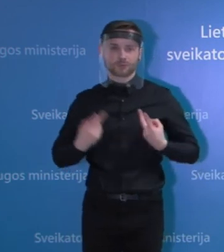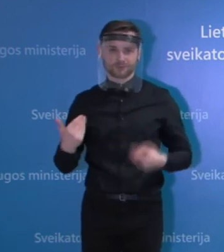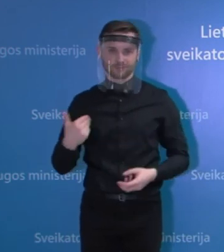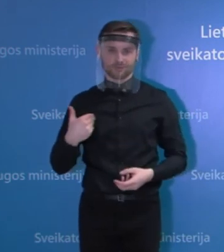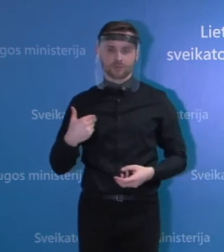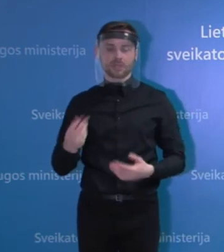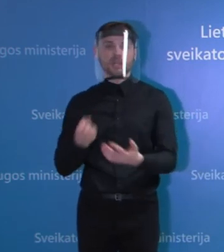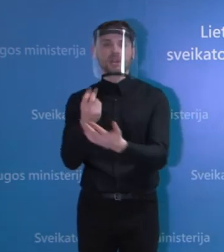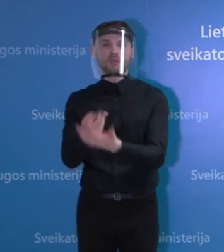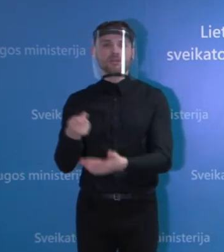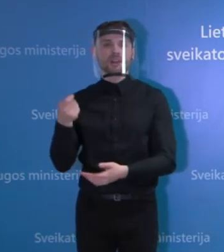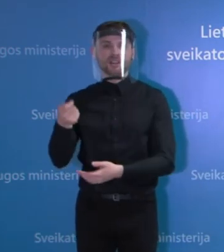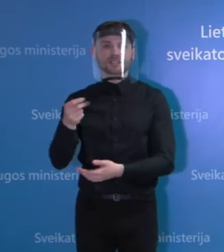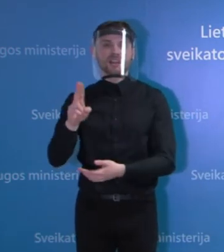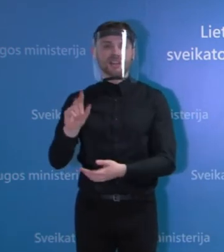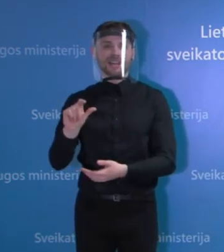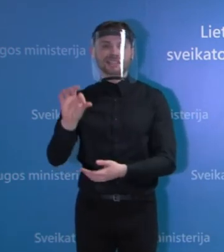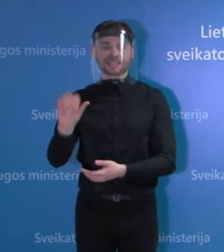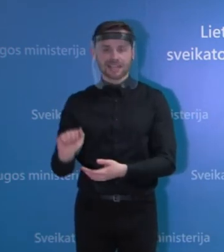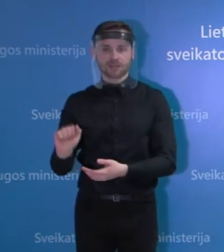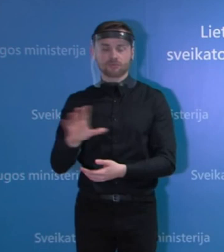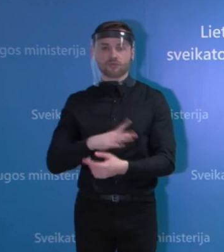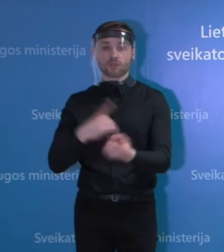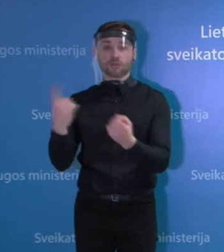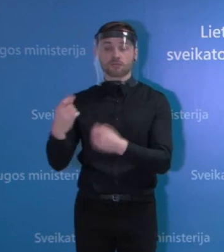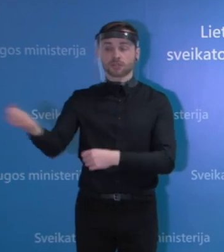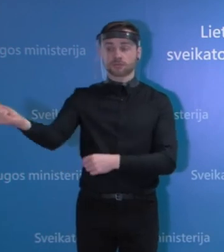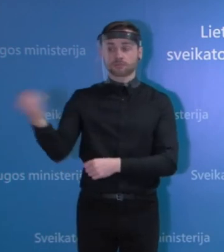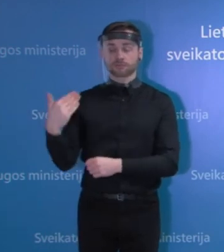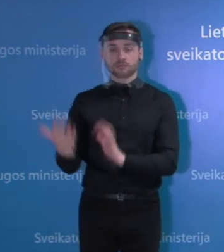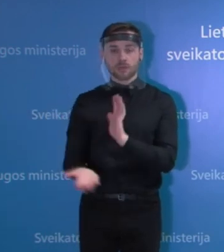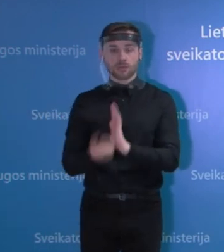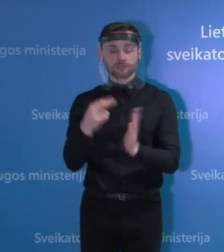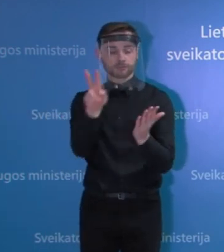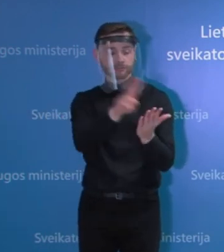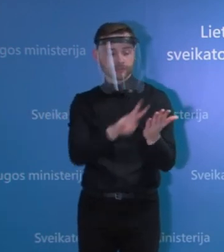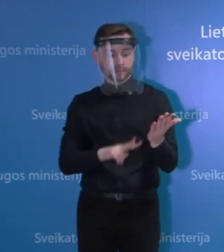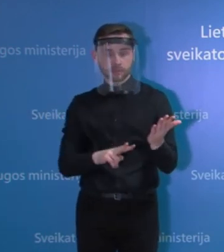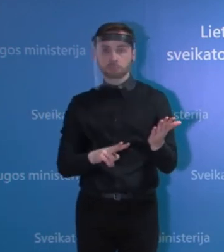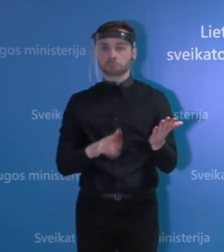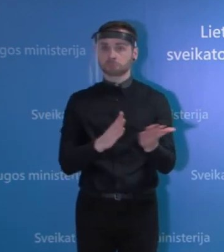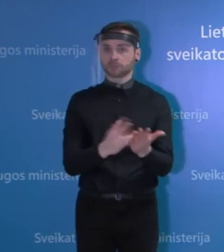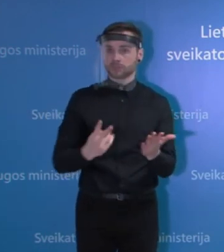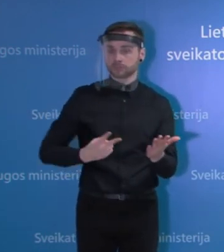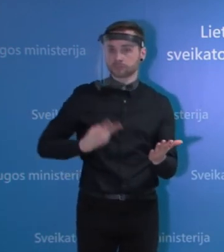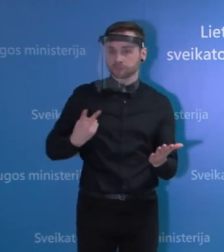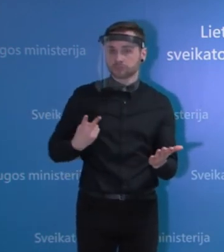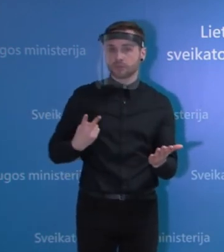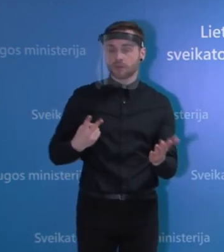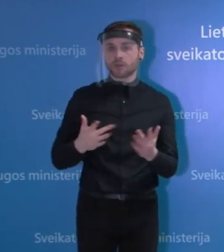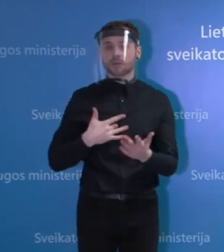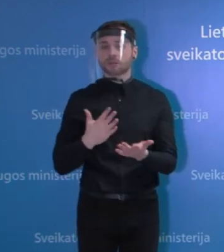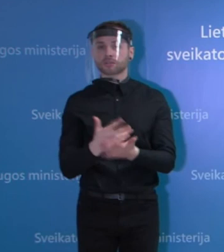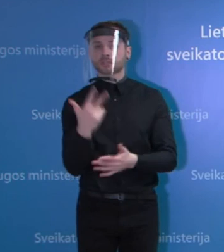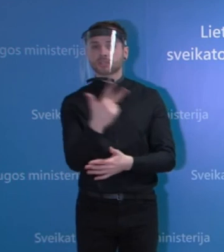ligonių kasų duomenis, kurie rodo, kad yra, ne, jeigu nesuklysiu, tai ar ne